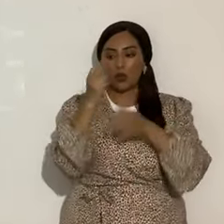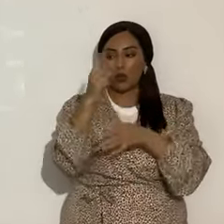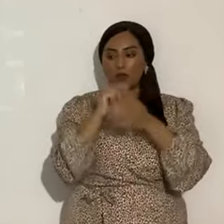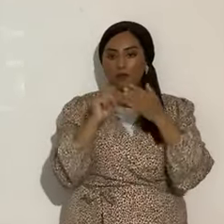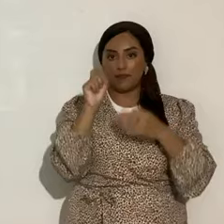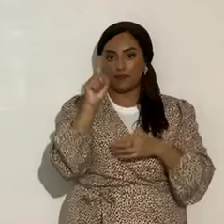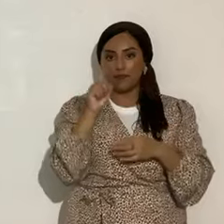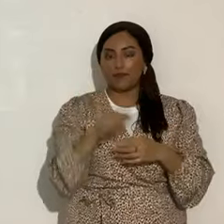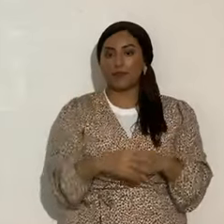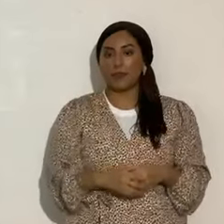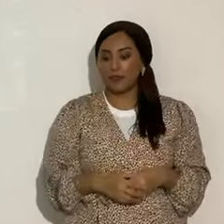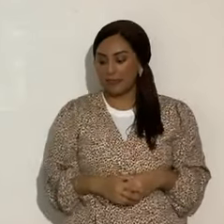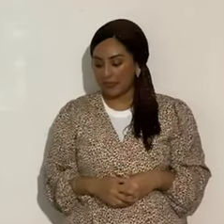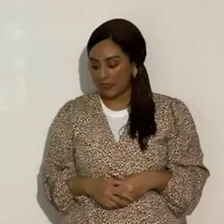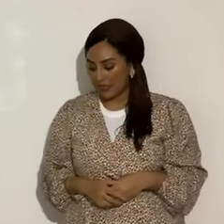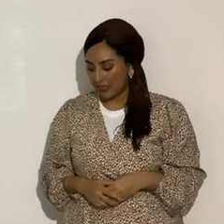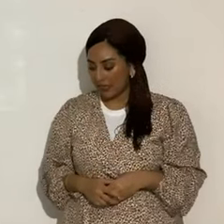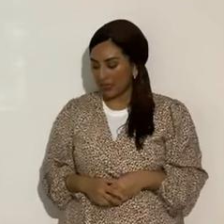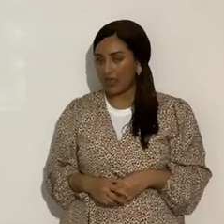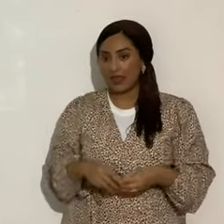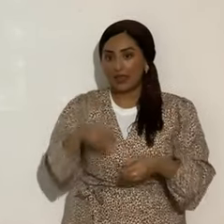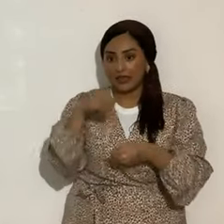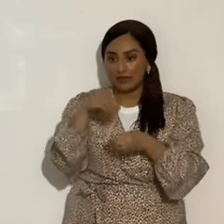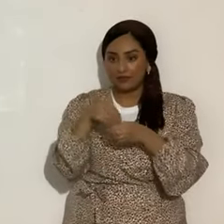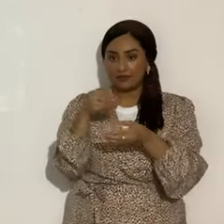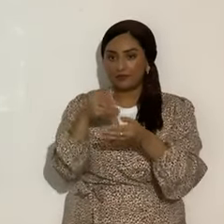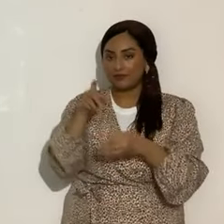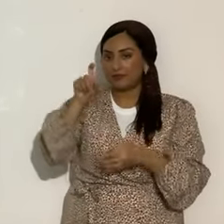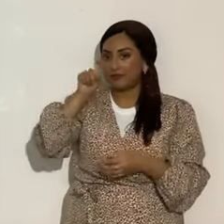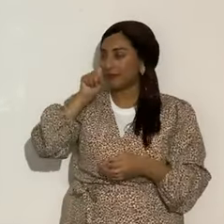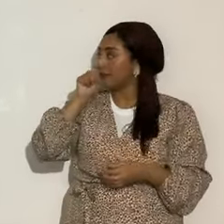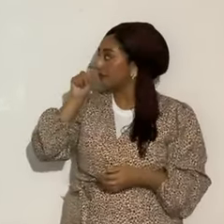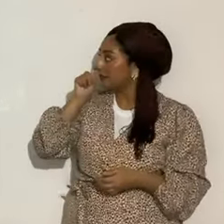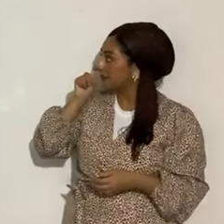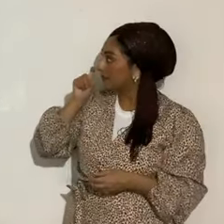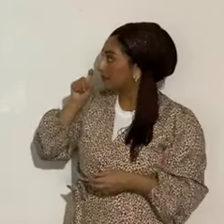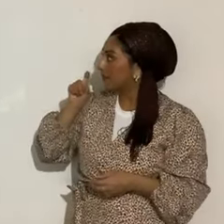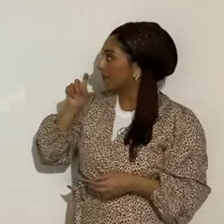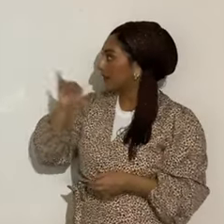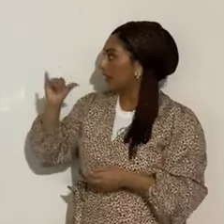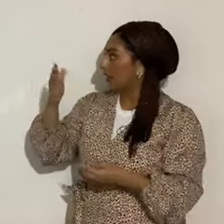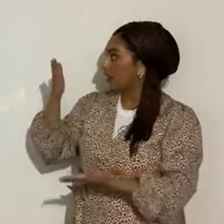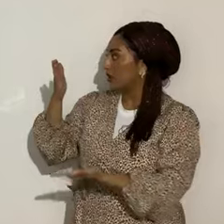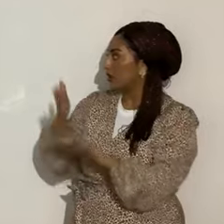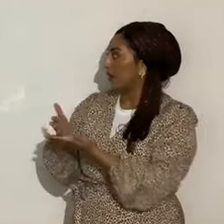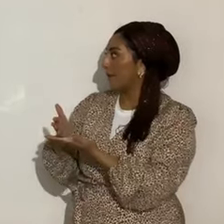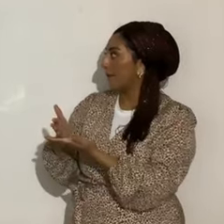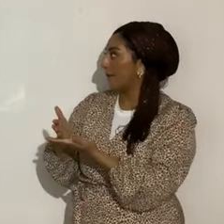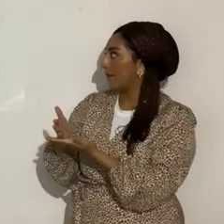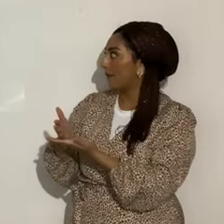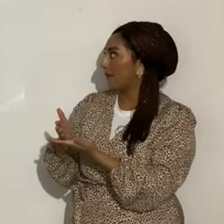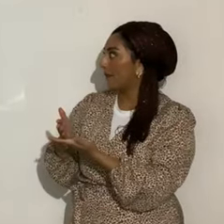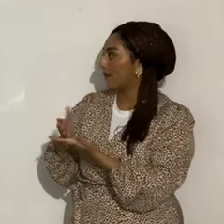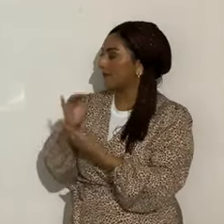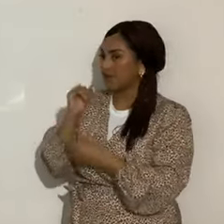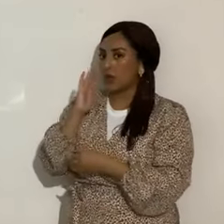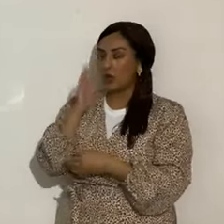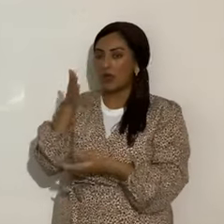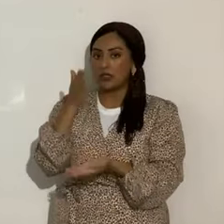Ahí en el águila, como si hiciera stop un alto, y sí, lo va a hacer, porque el